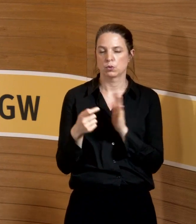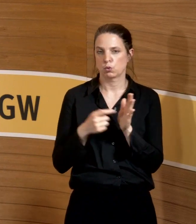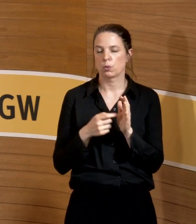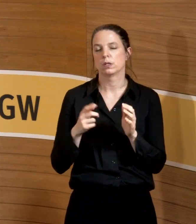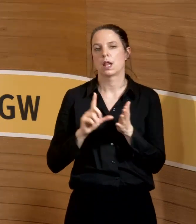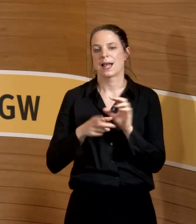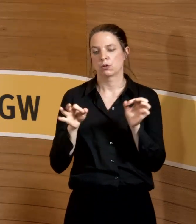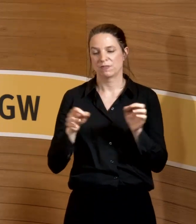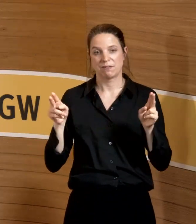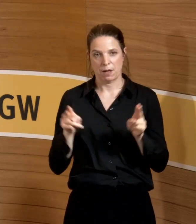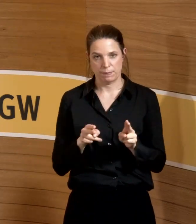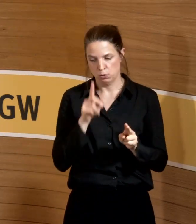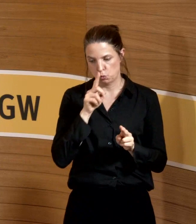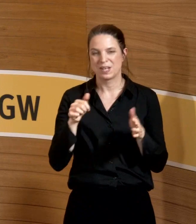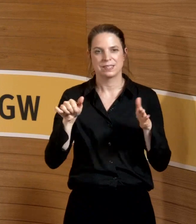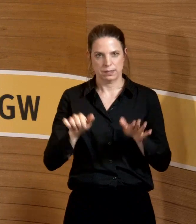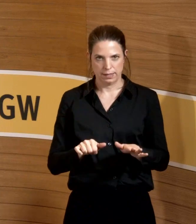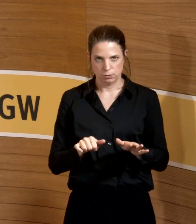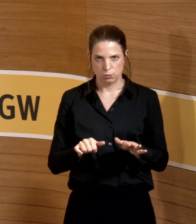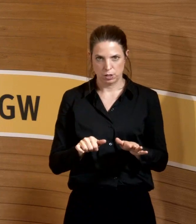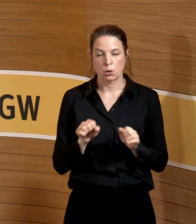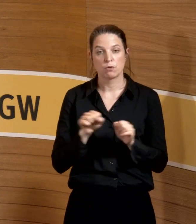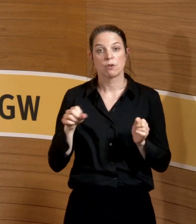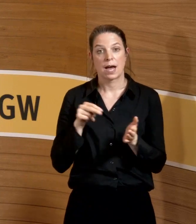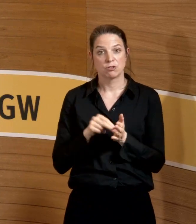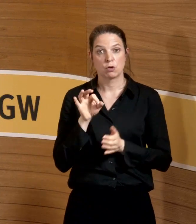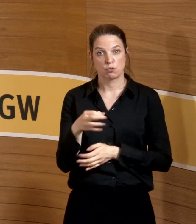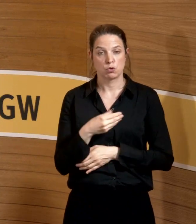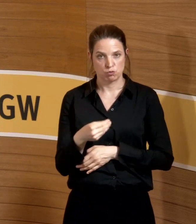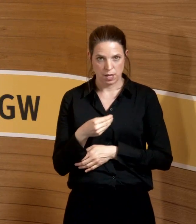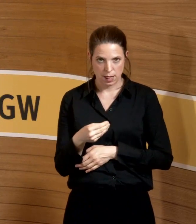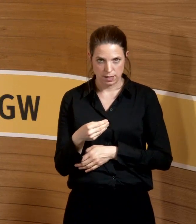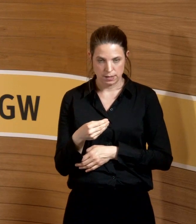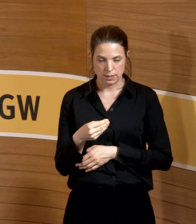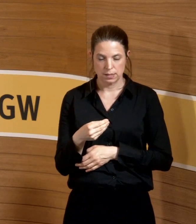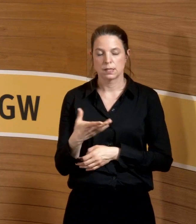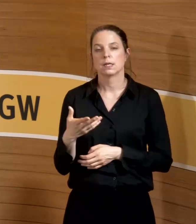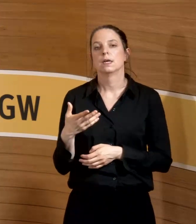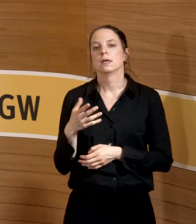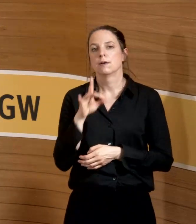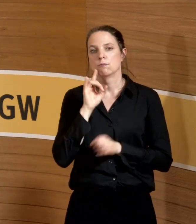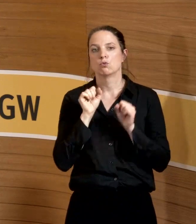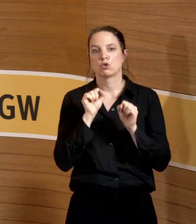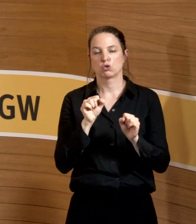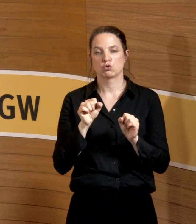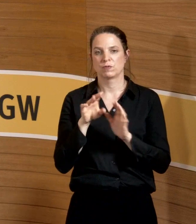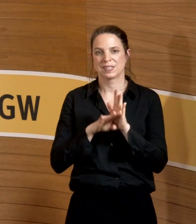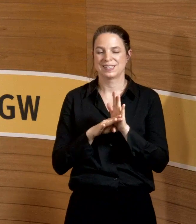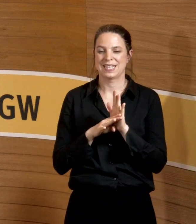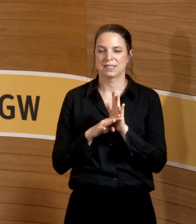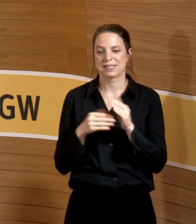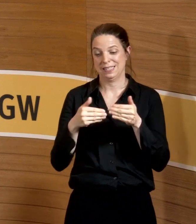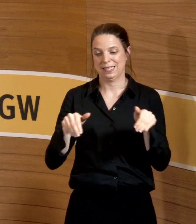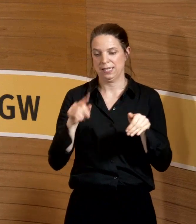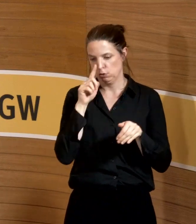Leistungsfähigkeit ist ja nur sechs Monate. Die Freistellung zum Stillen ist im Mutterschutzgesetz limitiert auf ein Jahr.